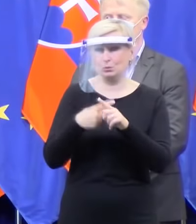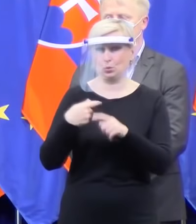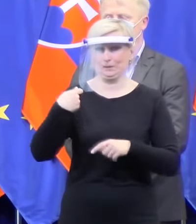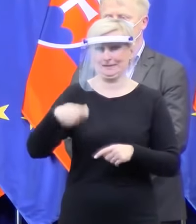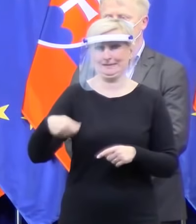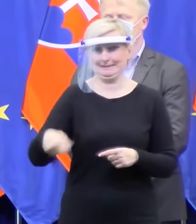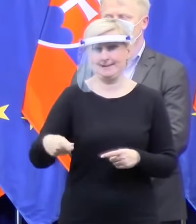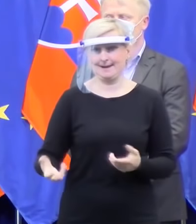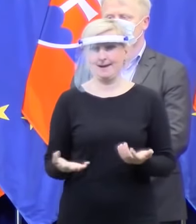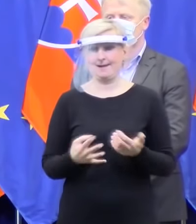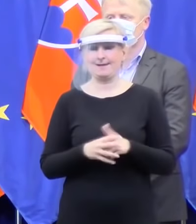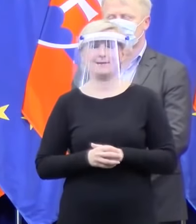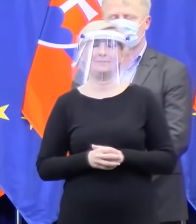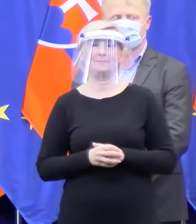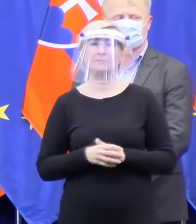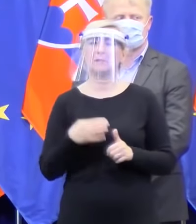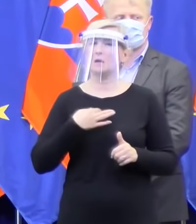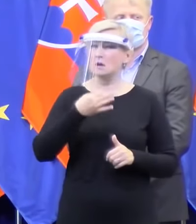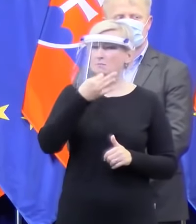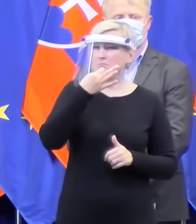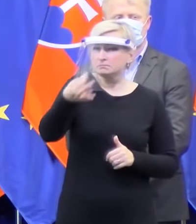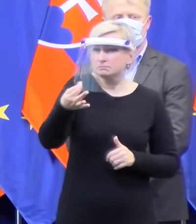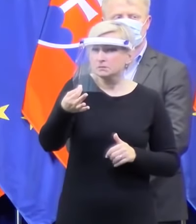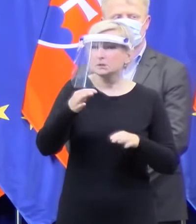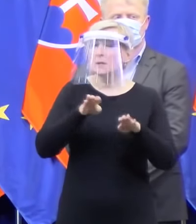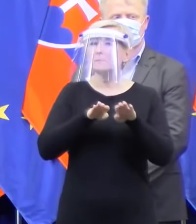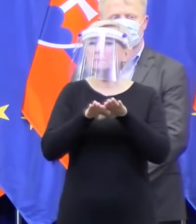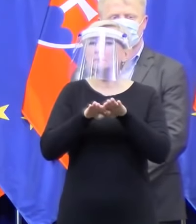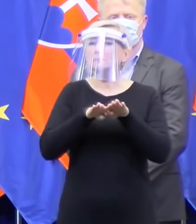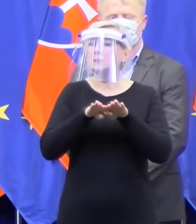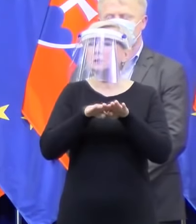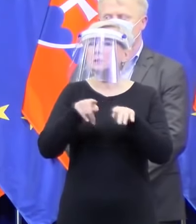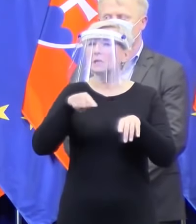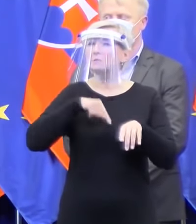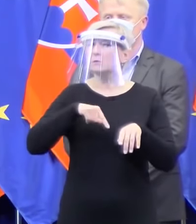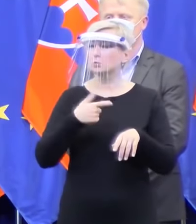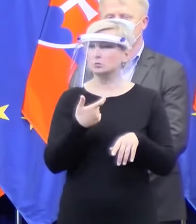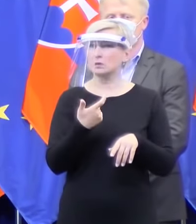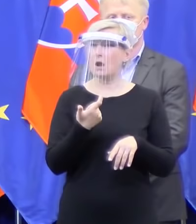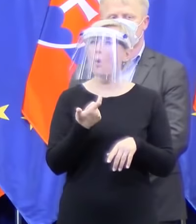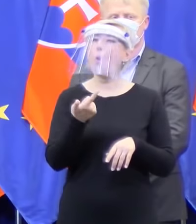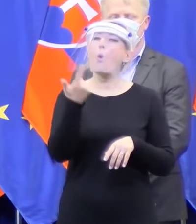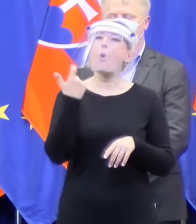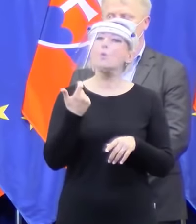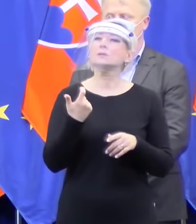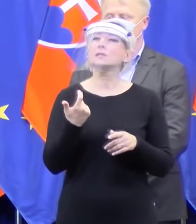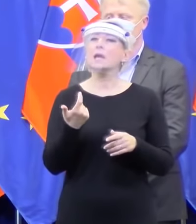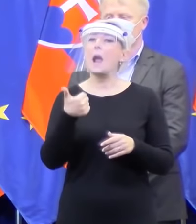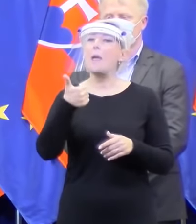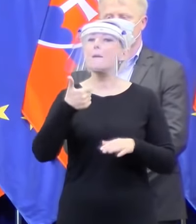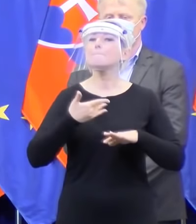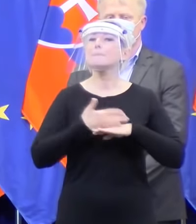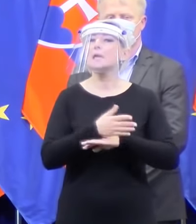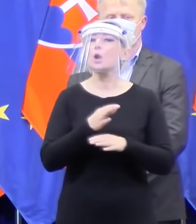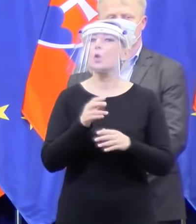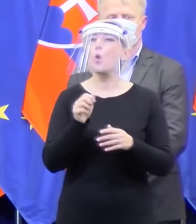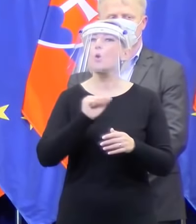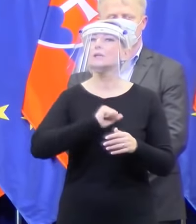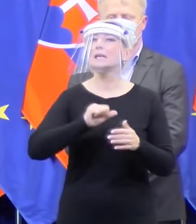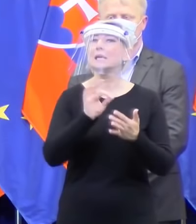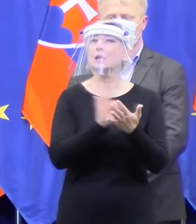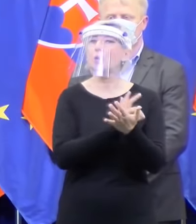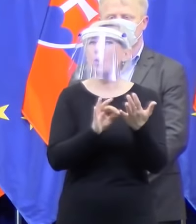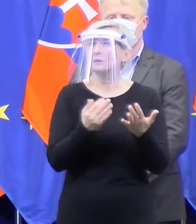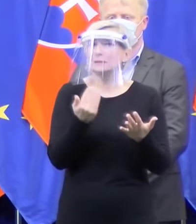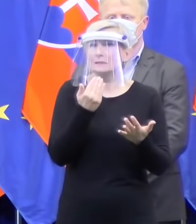Pýtam sa tej pani, že to ste ako na to prišli, že potrebujeme milión testov. Prišla taká ponuka. Že